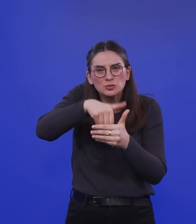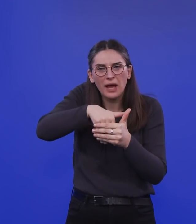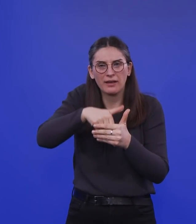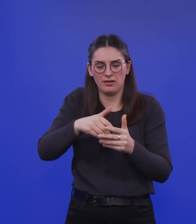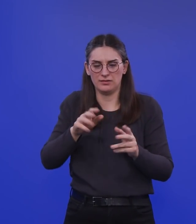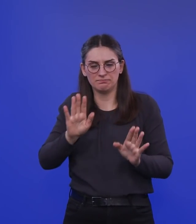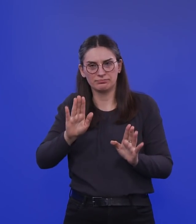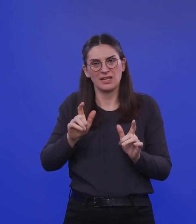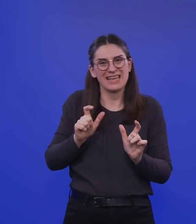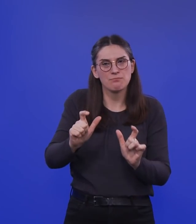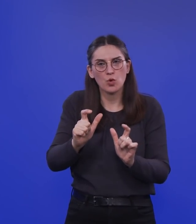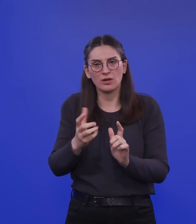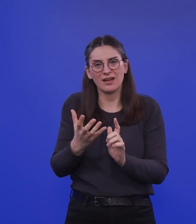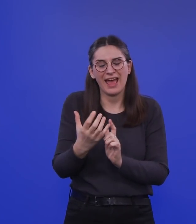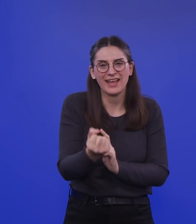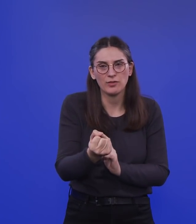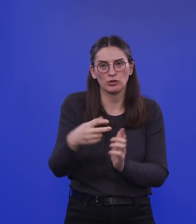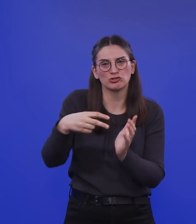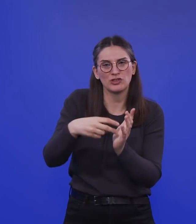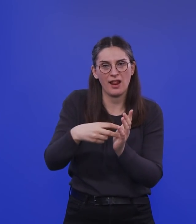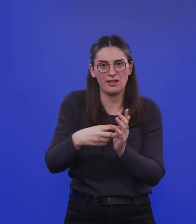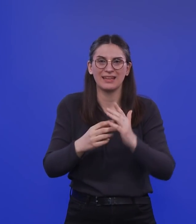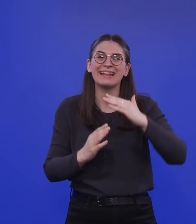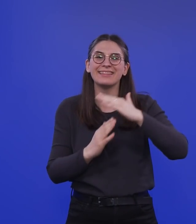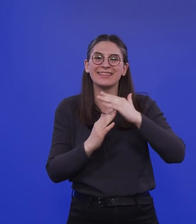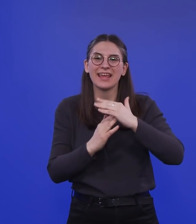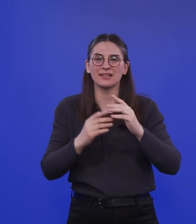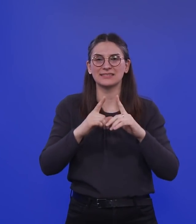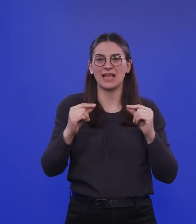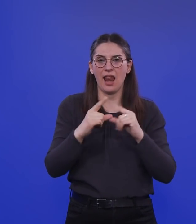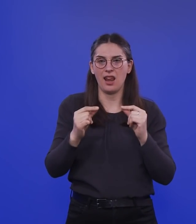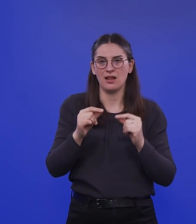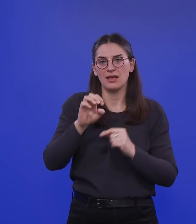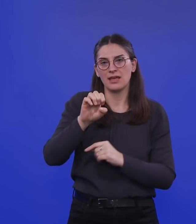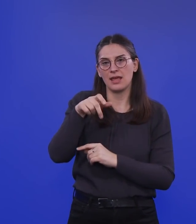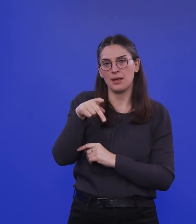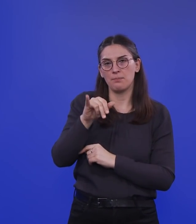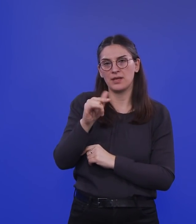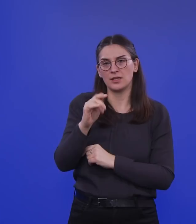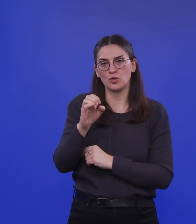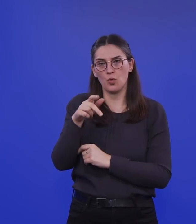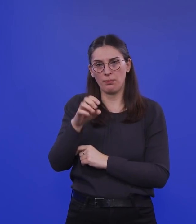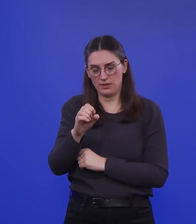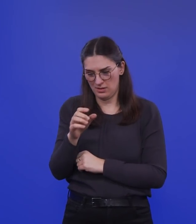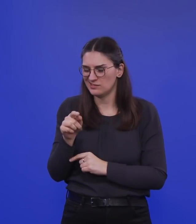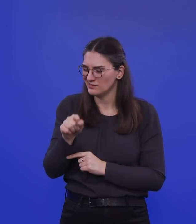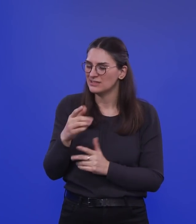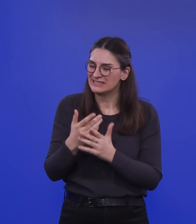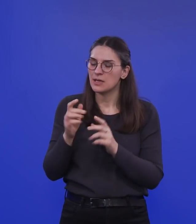Immunerkennungsstellen, in ihren Epitopen, gerade die T-Zell-Epitope. Sodass man schon sagen kann, bei einem pandemischen Influenza-Virus